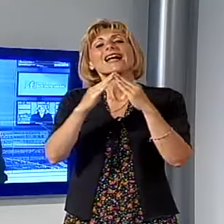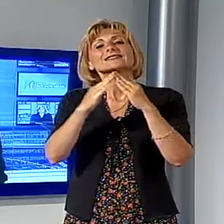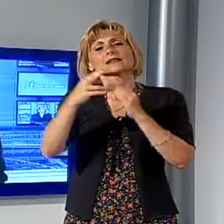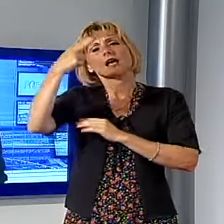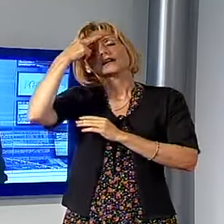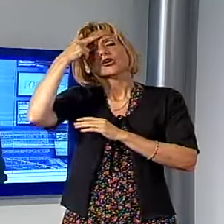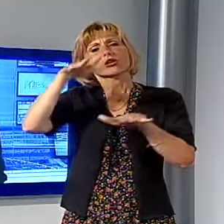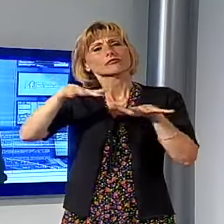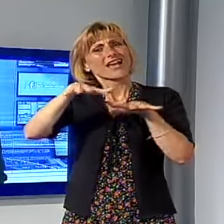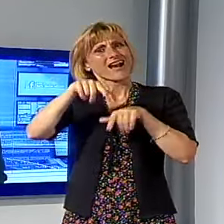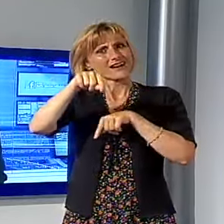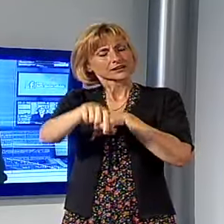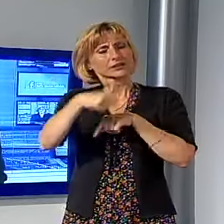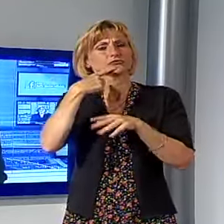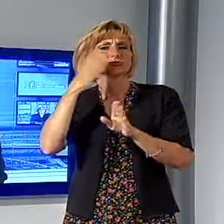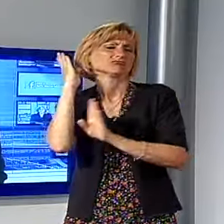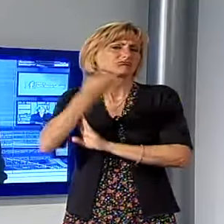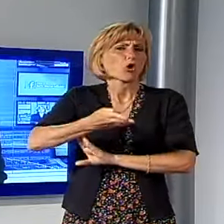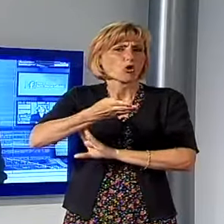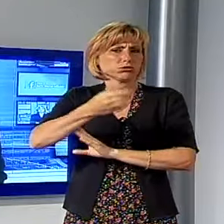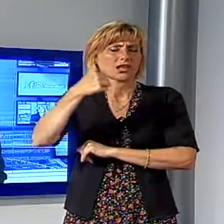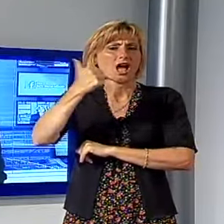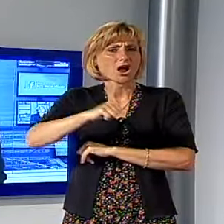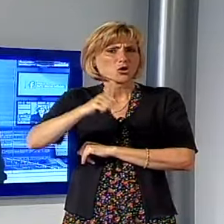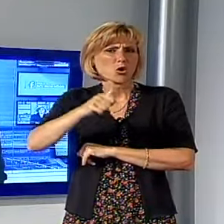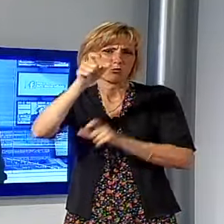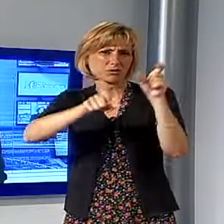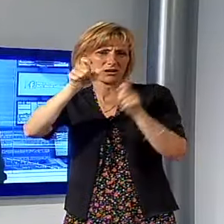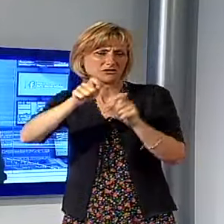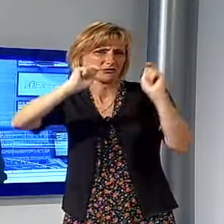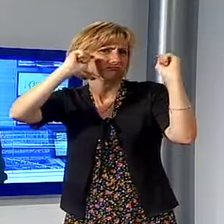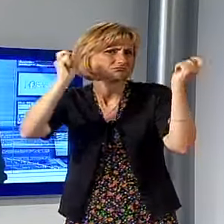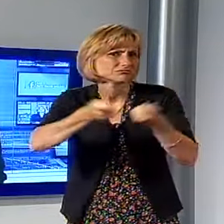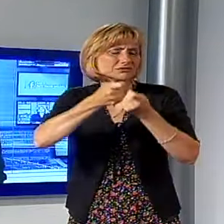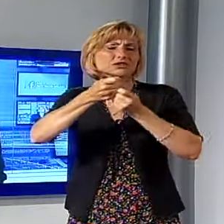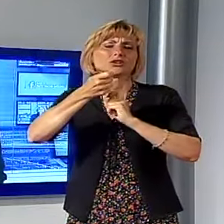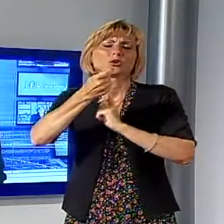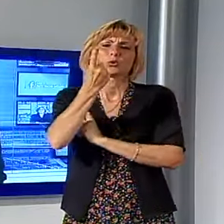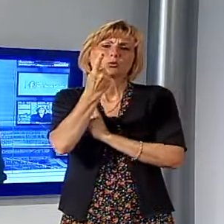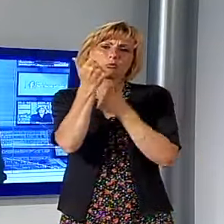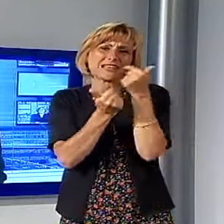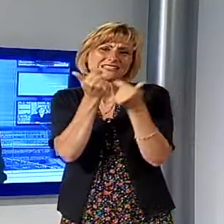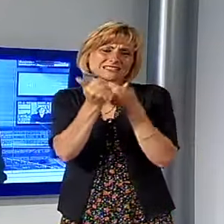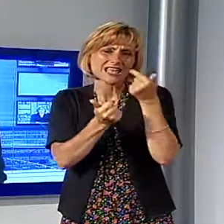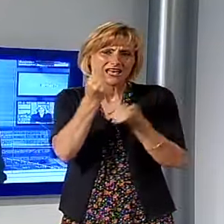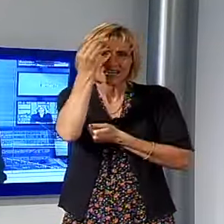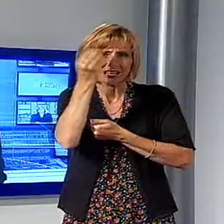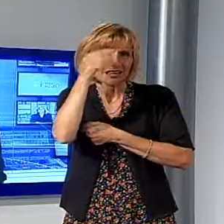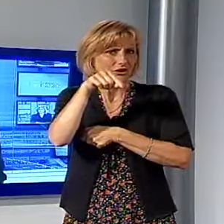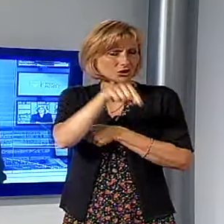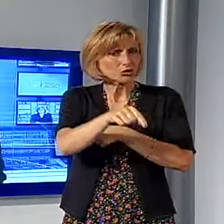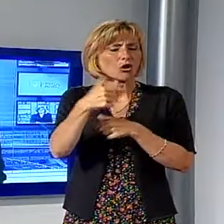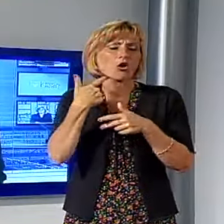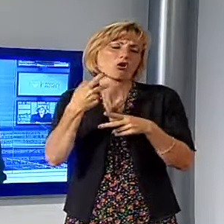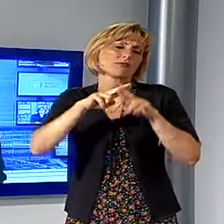presa di mira ancora una volta da vandali che hanno portato via dal suo interno uno dei tanti pensierini lasciati da parenti e